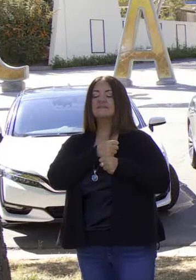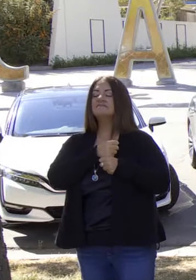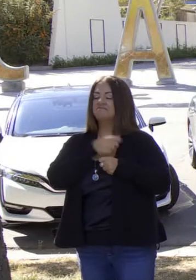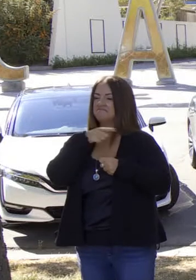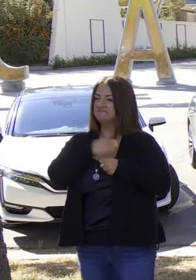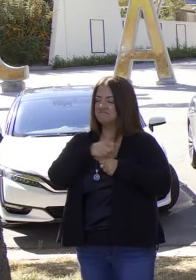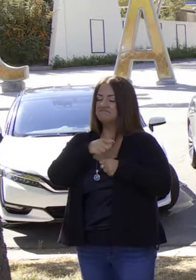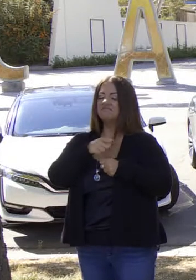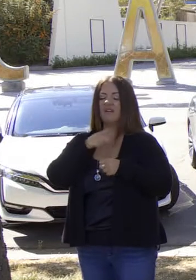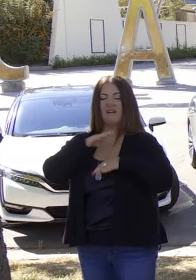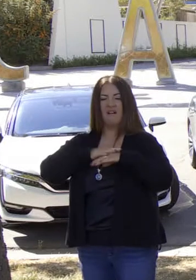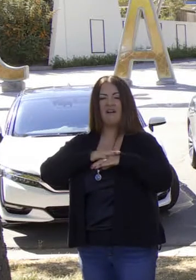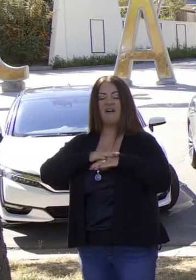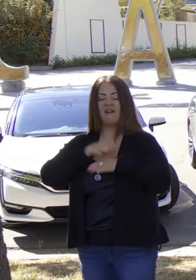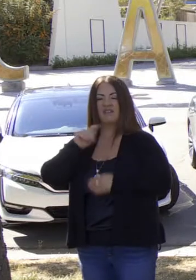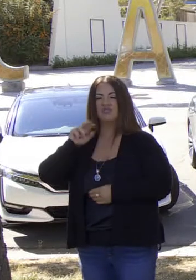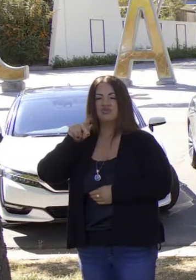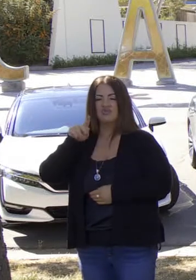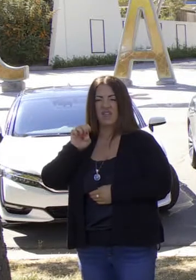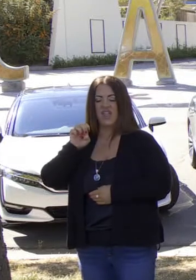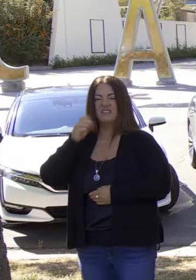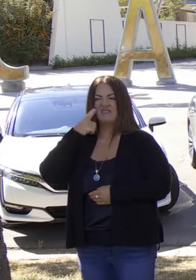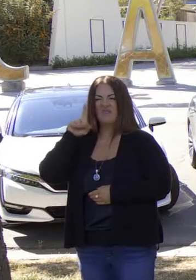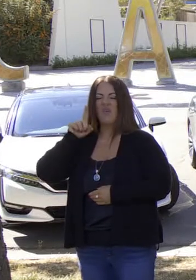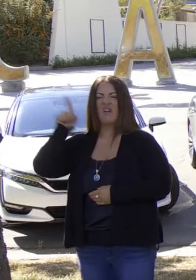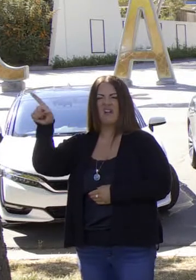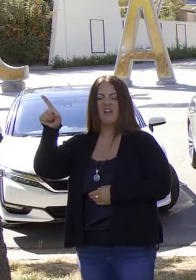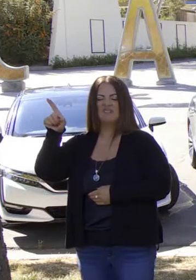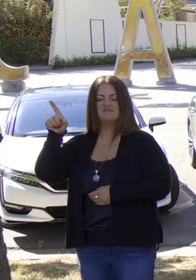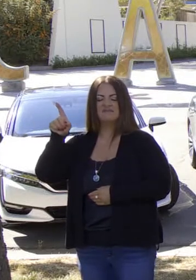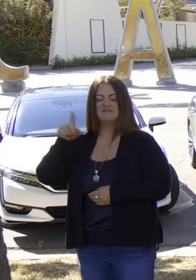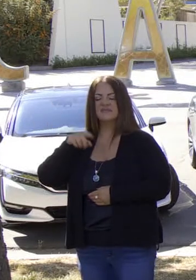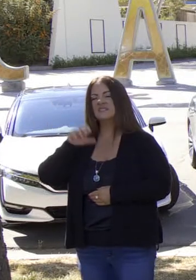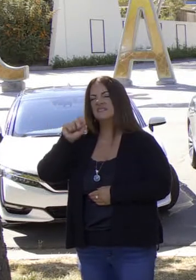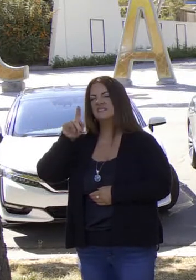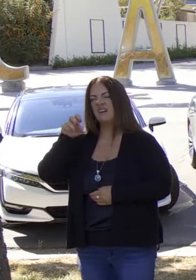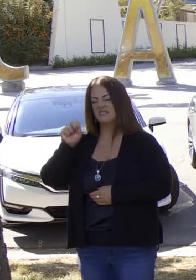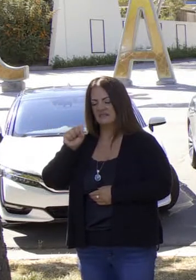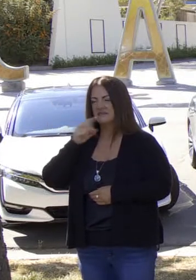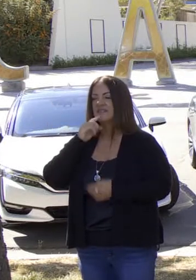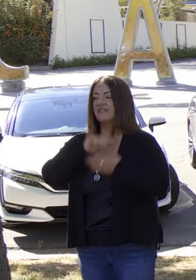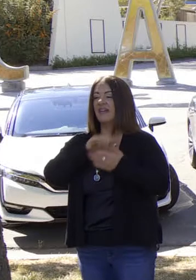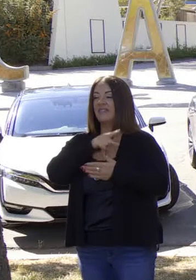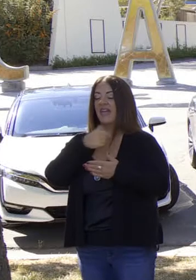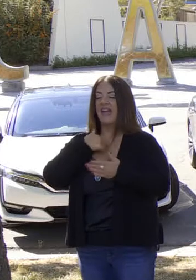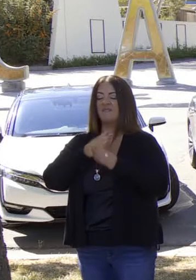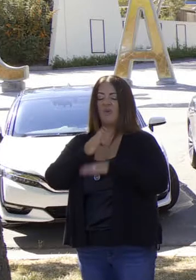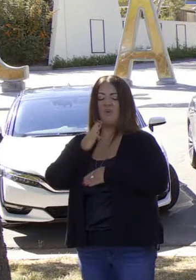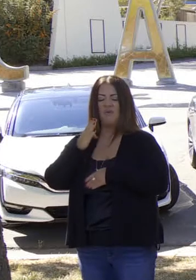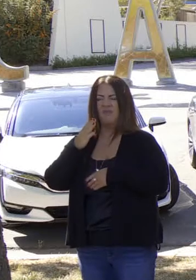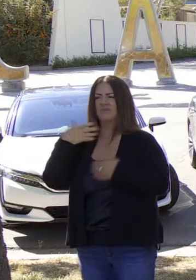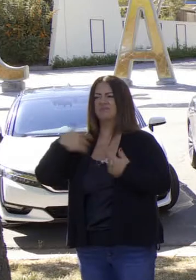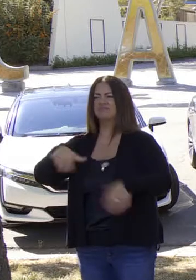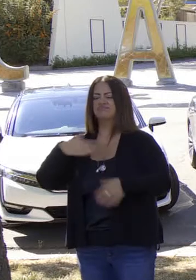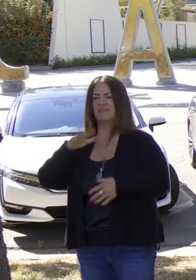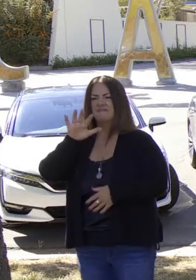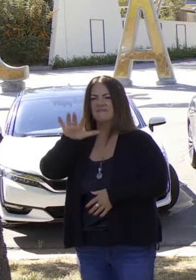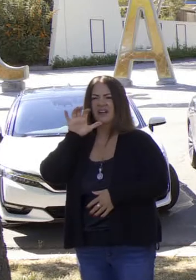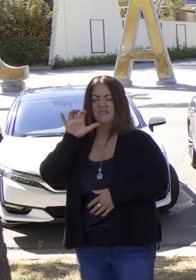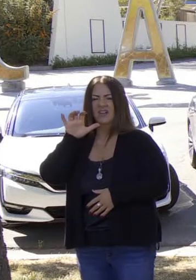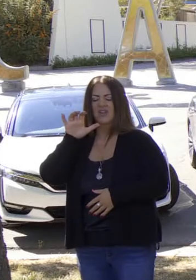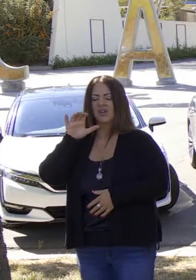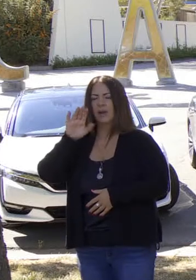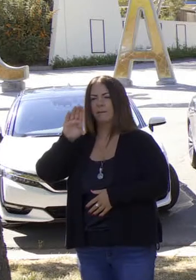producen, representan casi la mitad de un billón de capital.